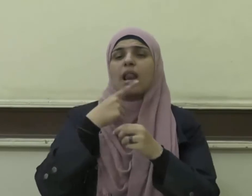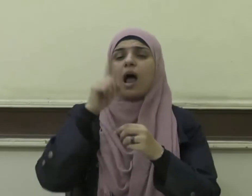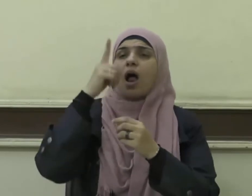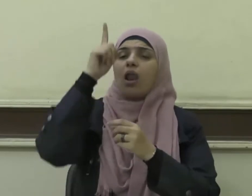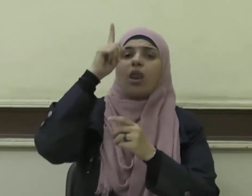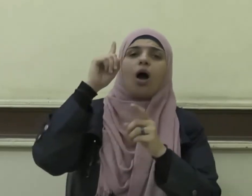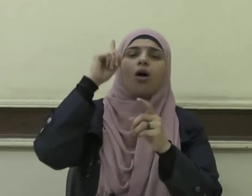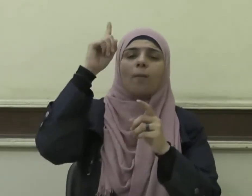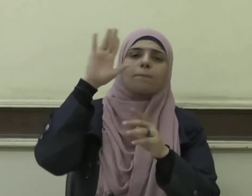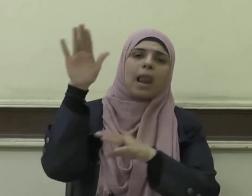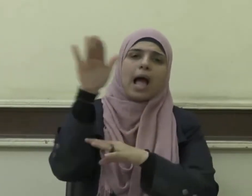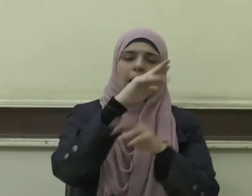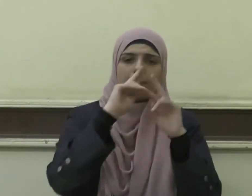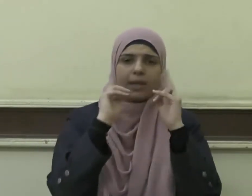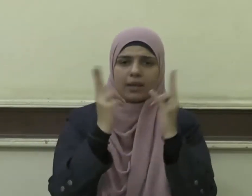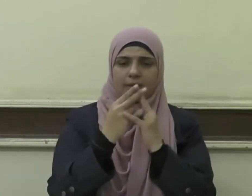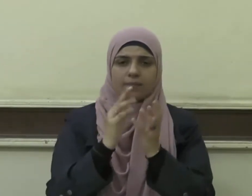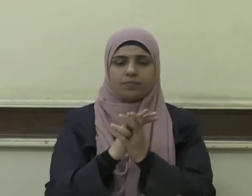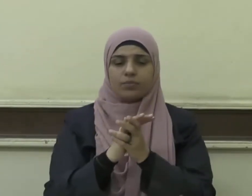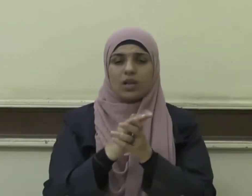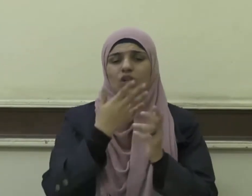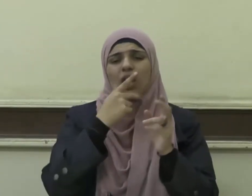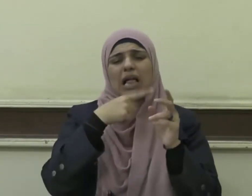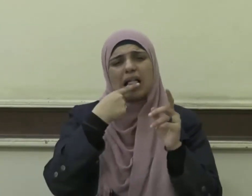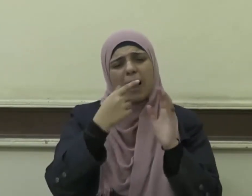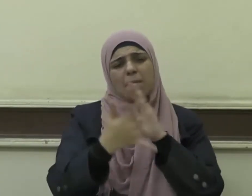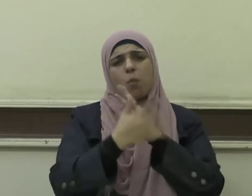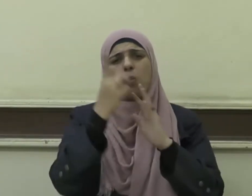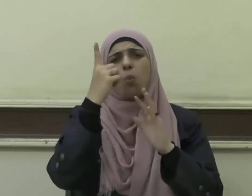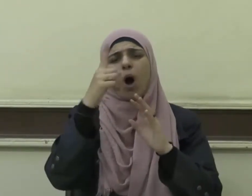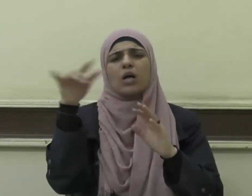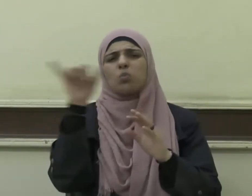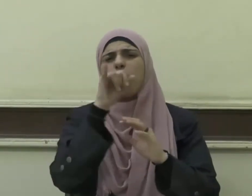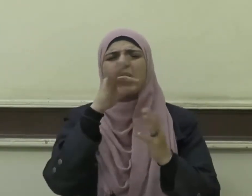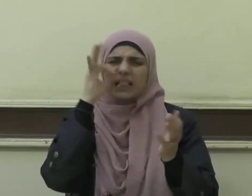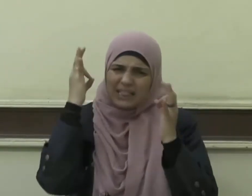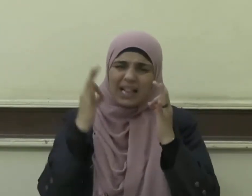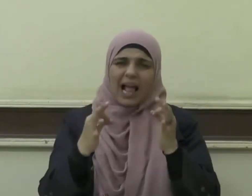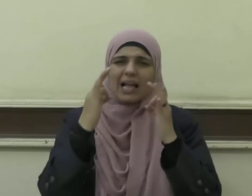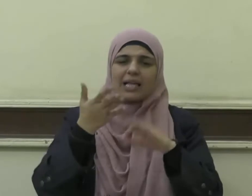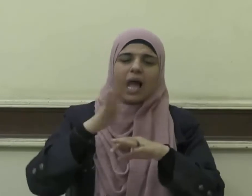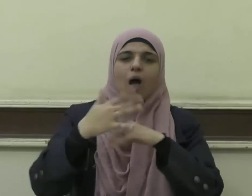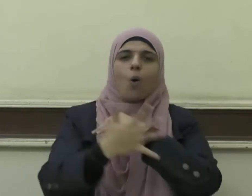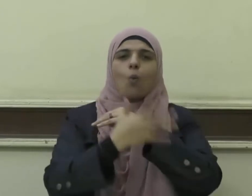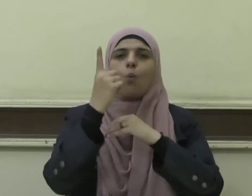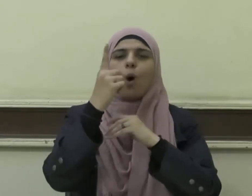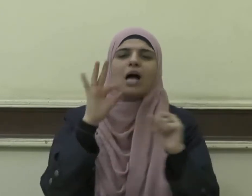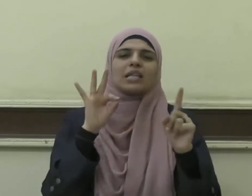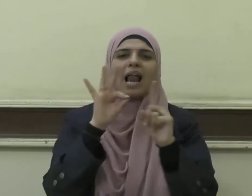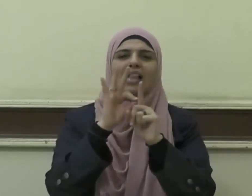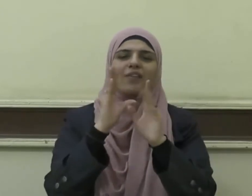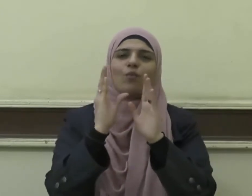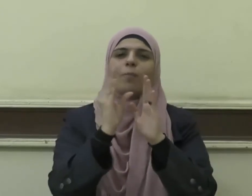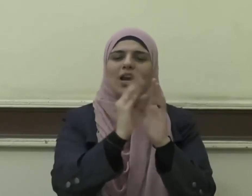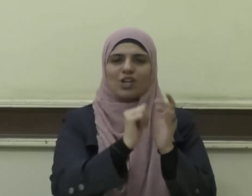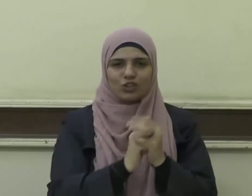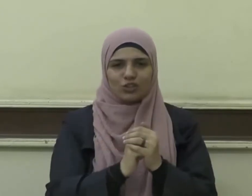العالمين بصيغة واحدة تؤكد وحدة الهدف والمنهج وصدق